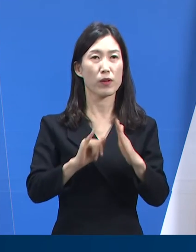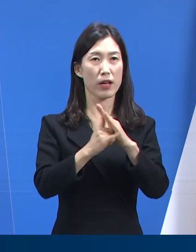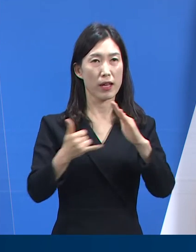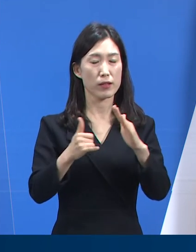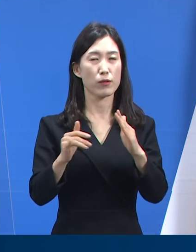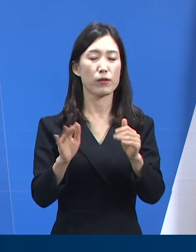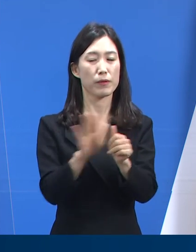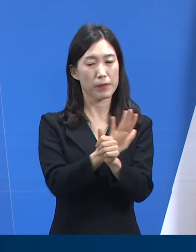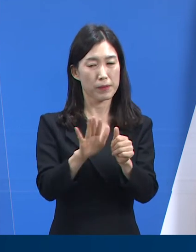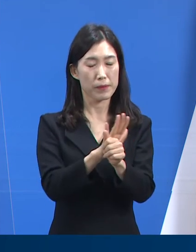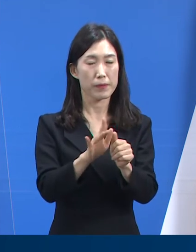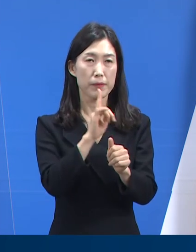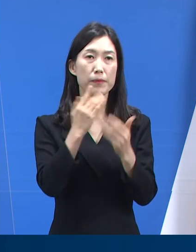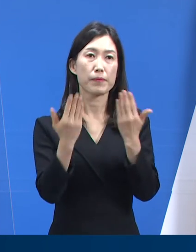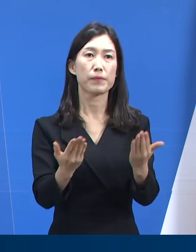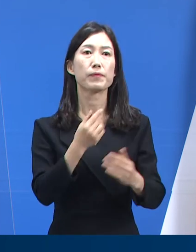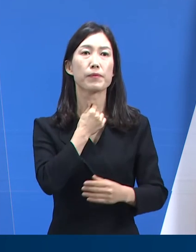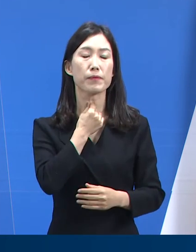애도의 말씀을 드립니다.